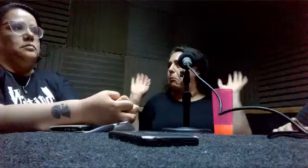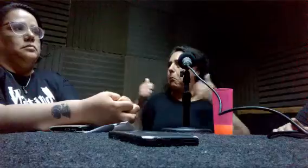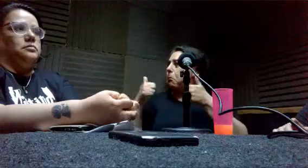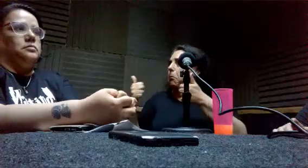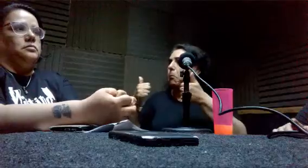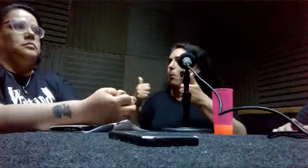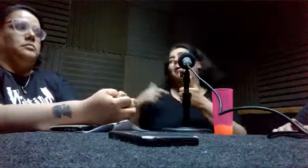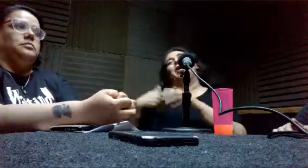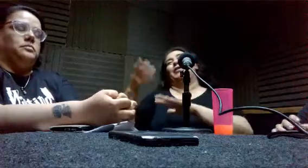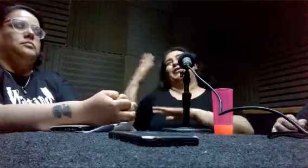jugaba a la pelota en la calle.